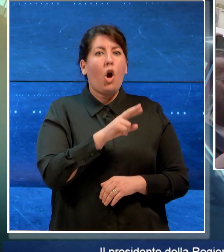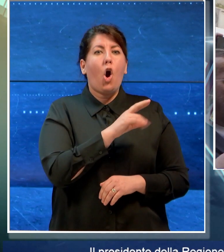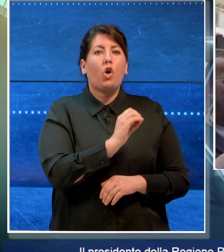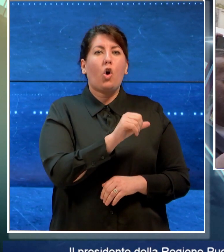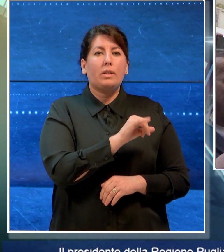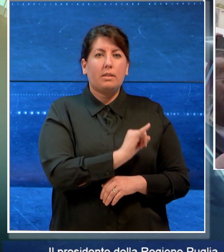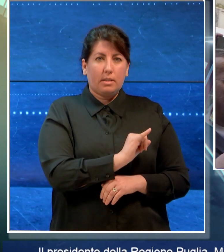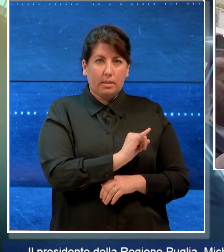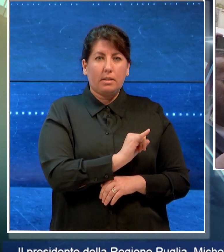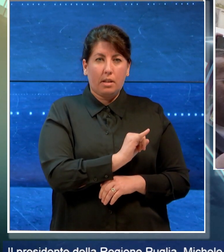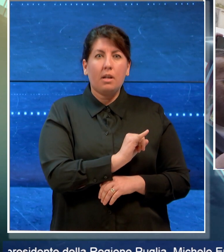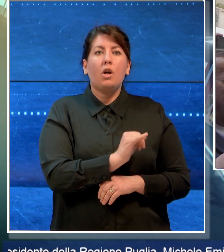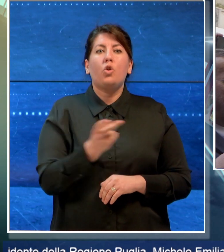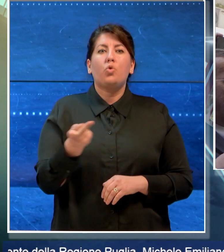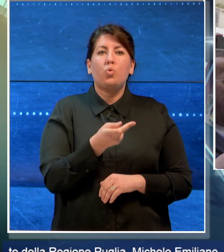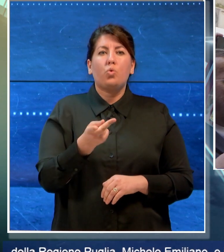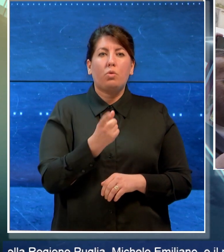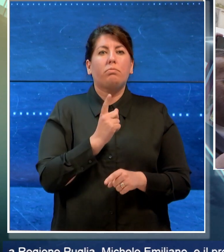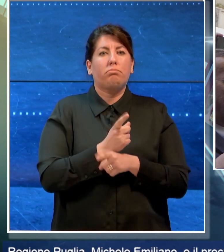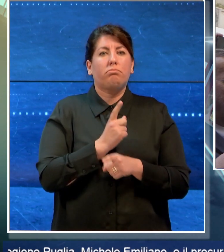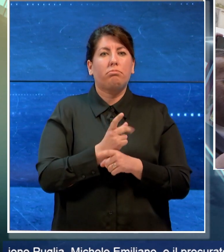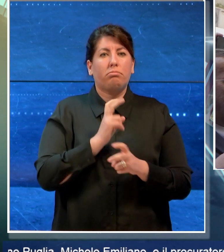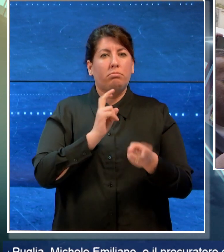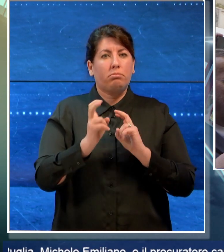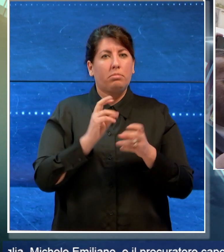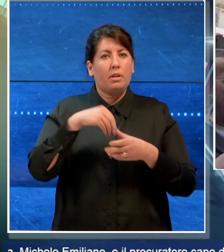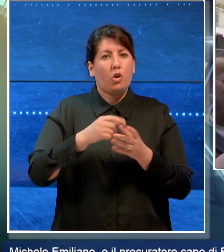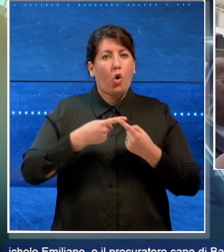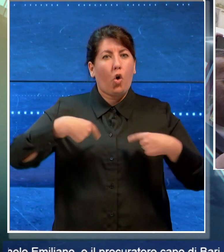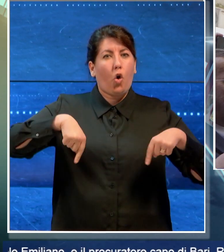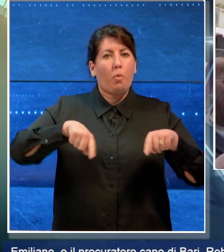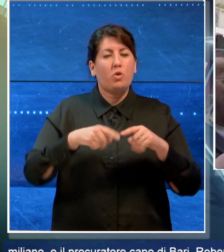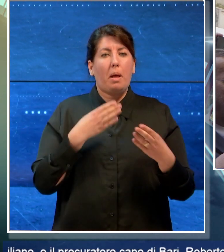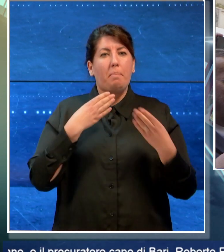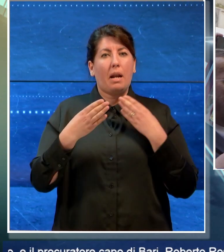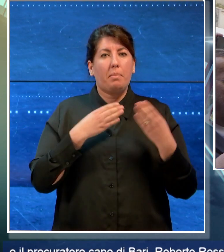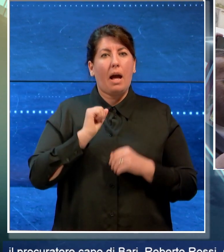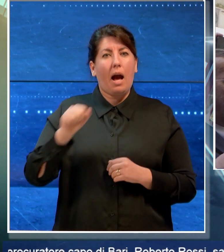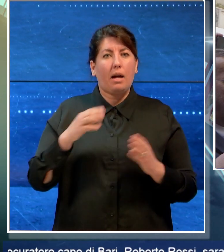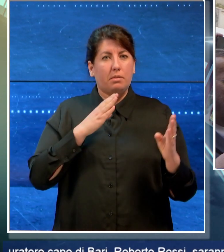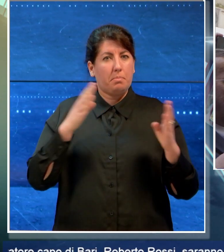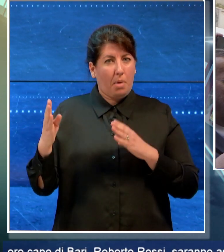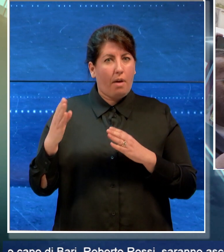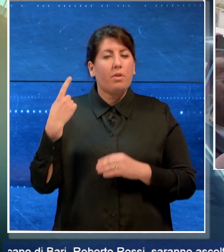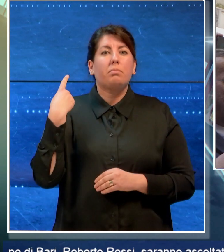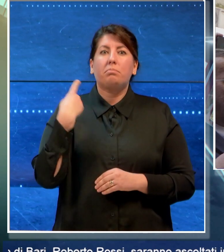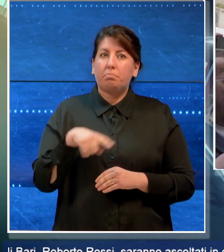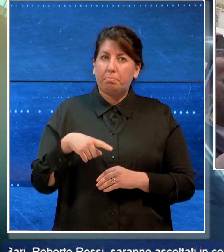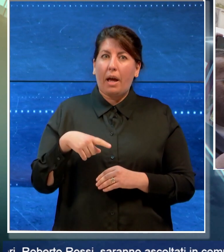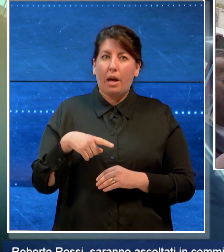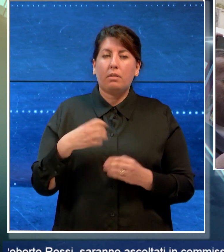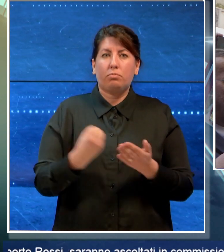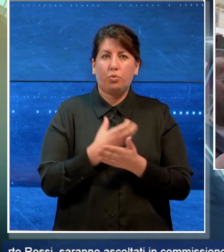Rossi, saranno ascoltati in Commissione parlamentare antimafia in merito alle